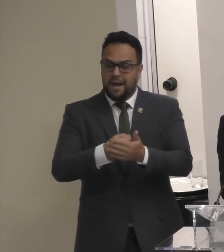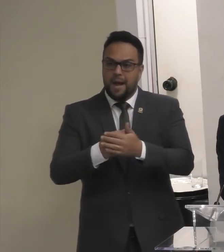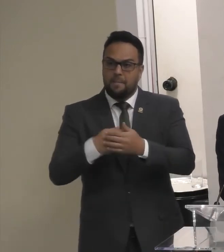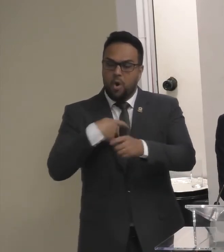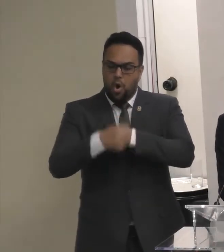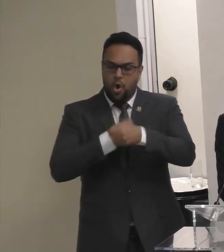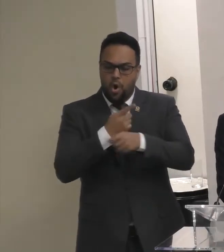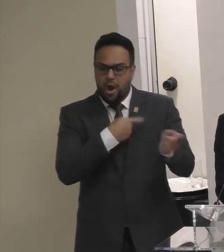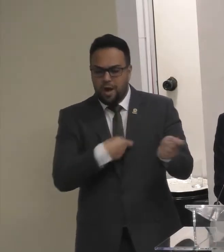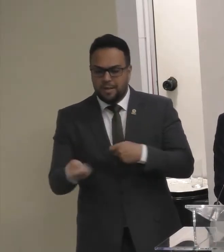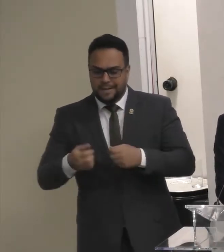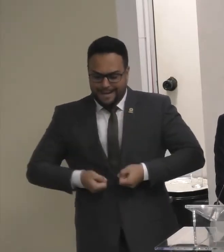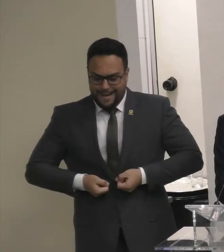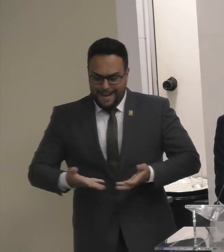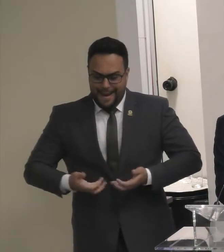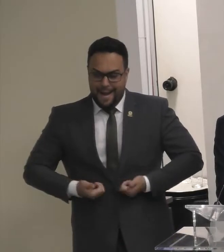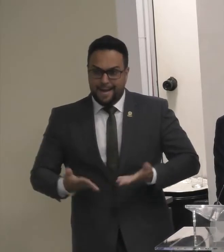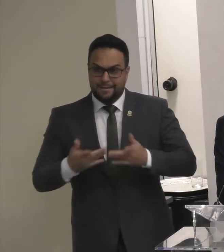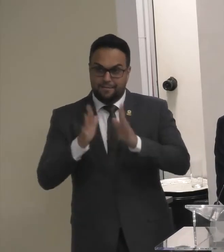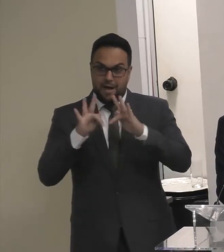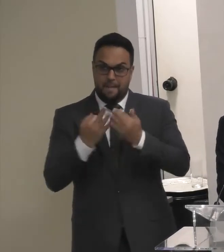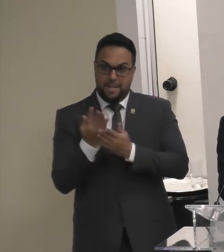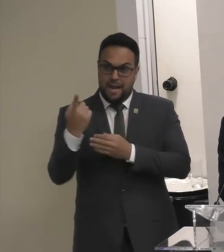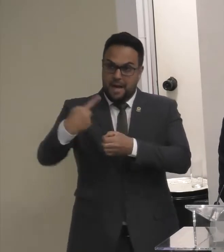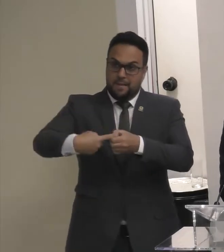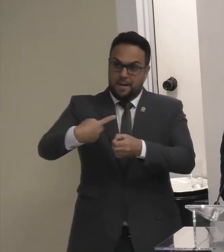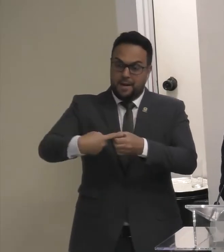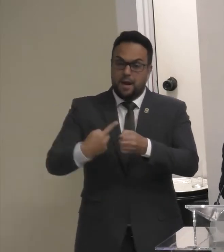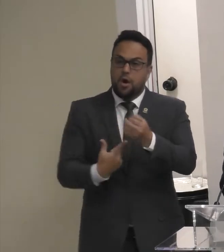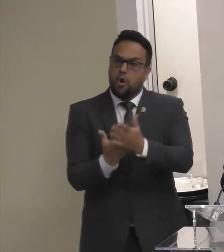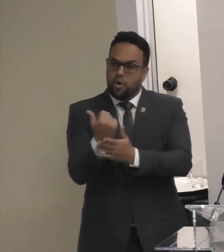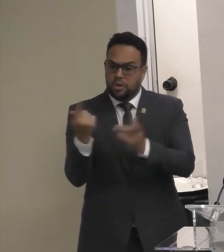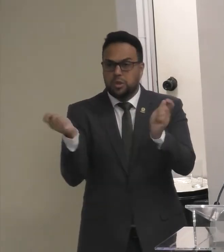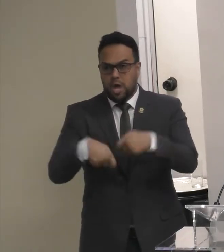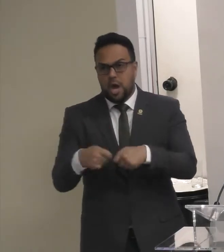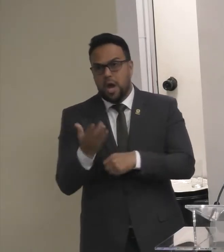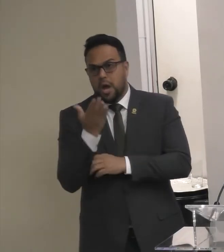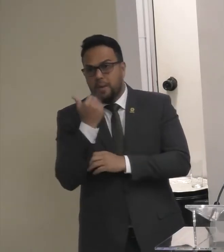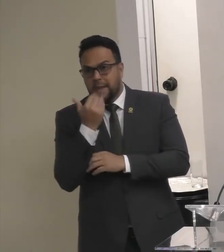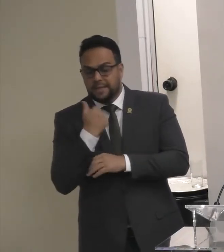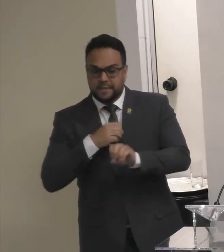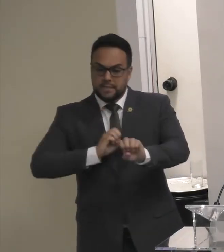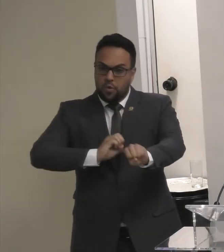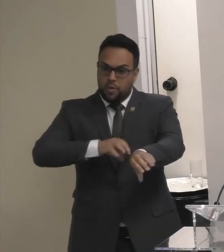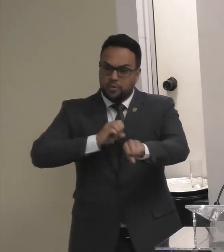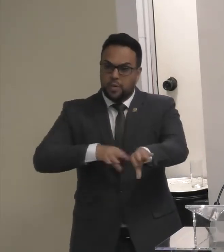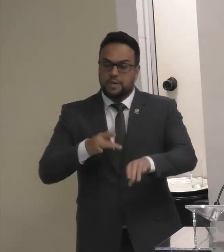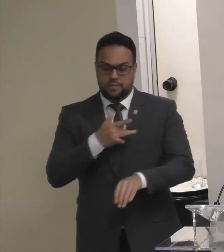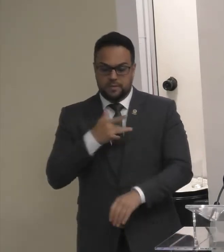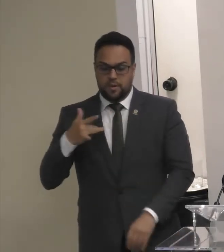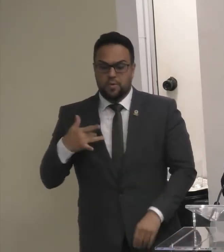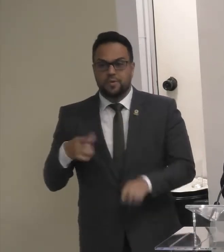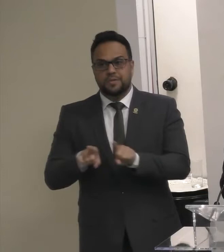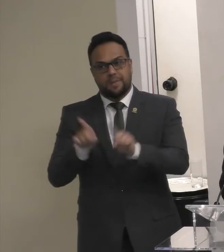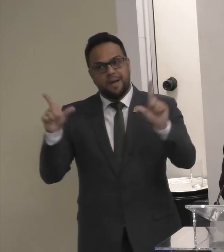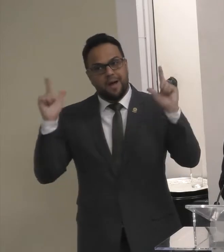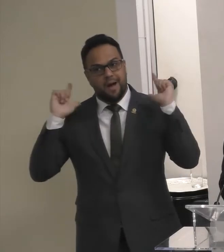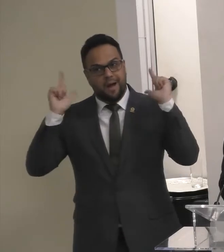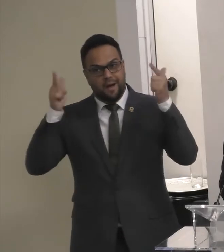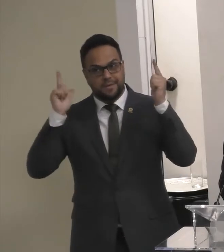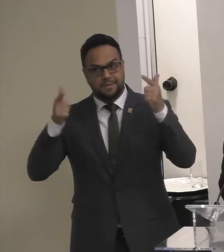gastos Pelas famílias Em seus municípios Em alimentação Educação Saúde E lazer